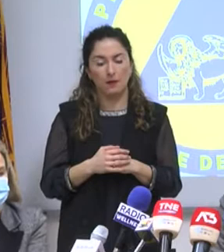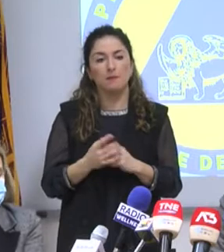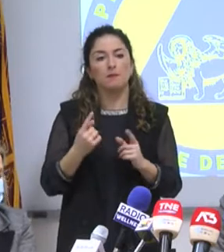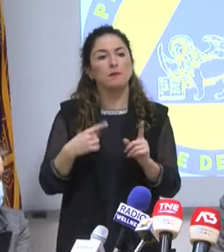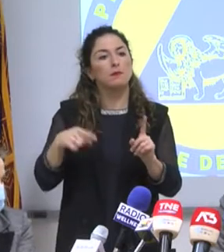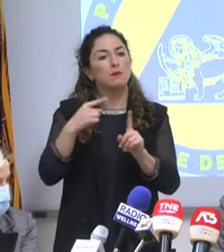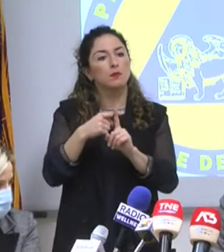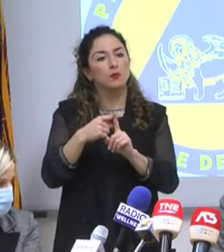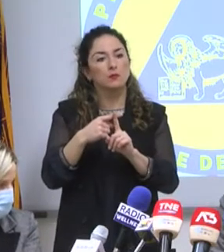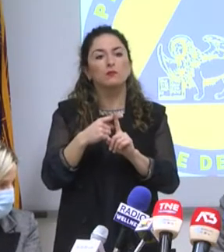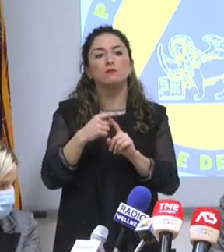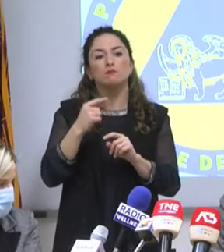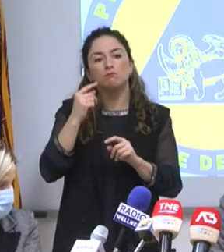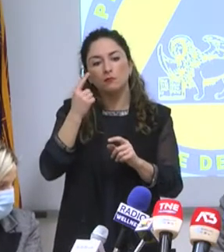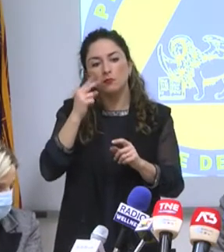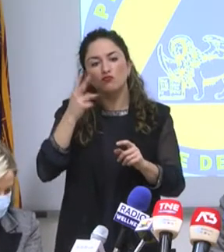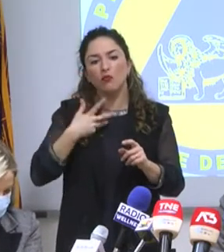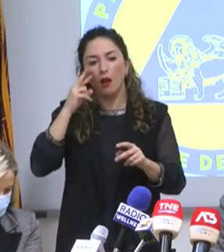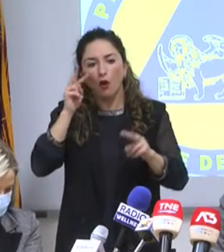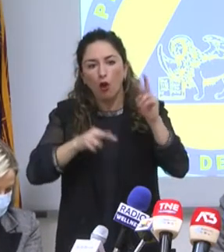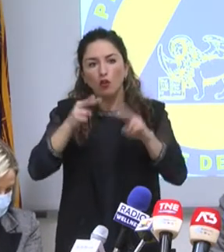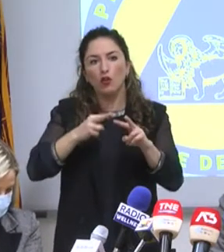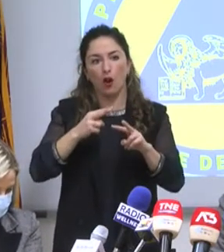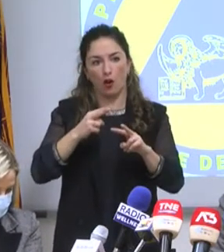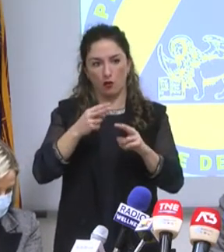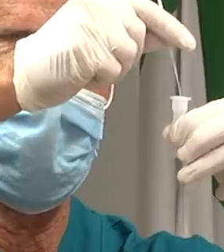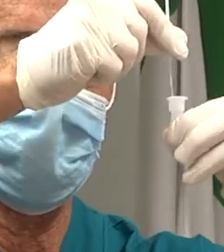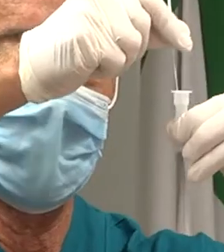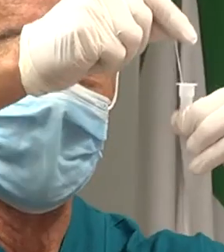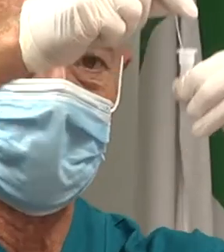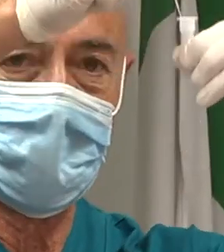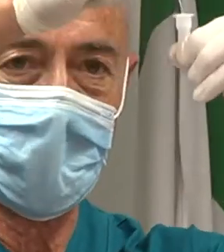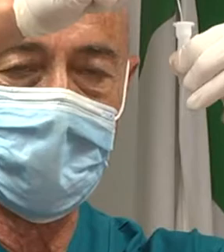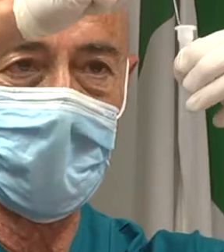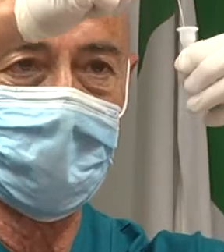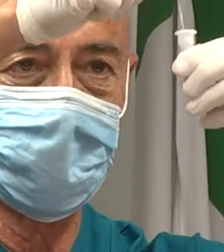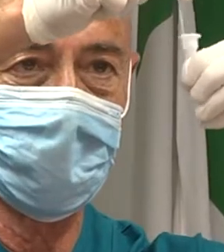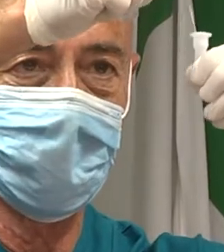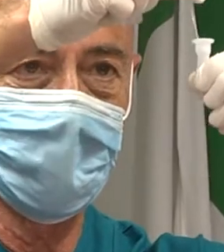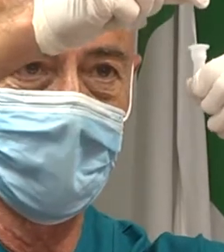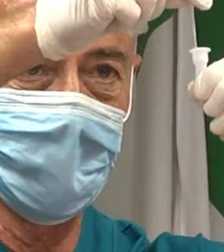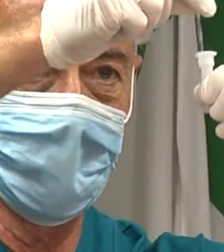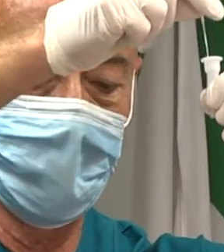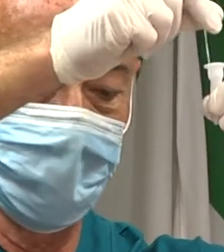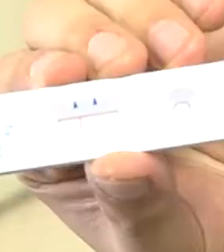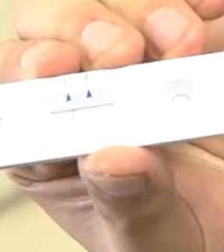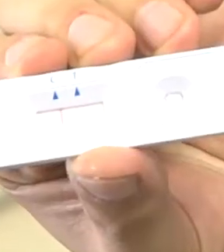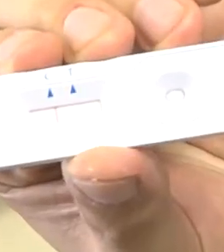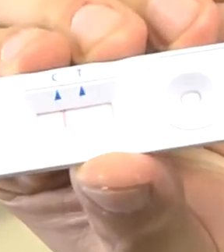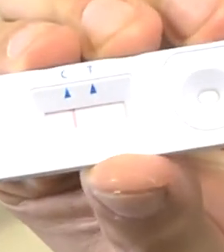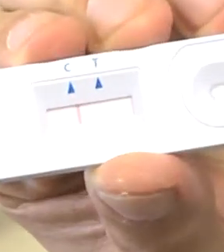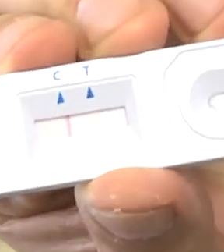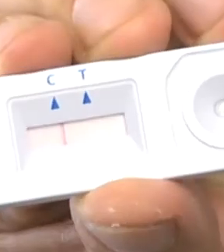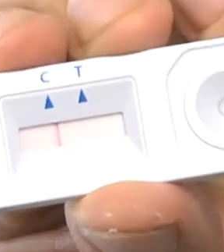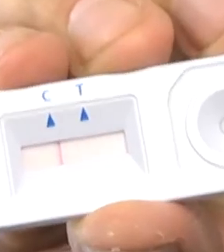validazione del tampone Fai da te. Adesso le carte verranno finalmente mandate a Roma. Per arrivare a questo risultato è stato effettuato uno studio multicentrico che ha